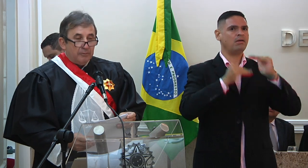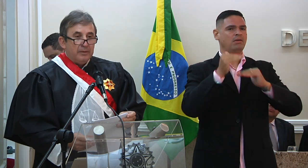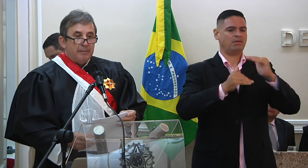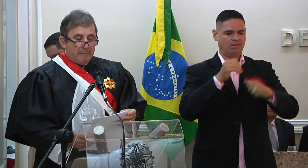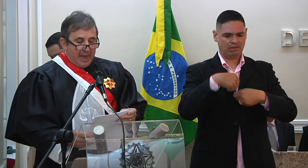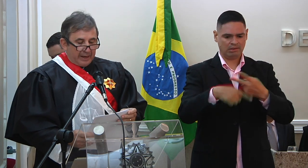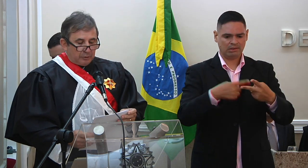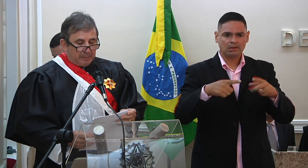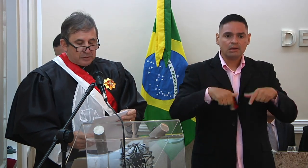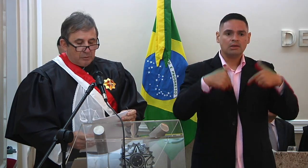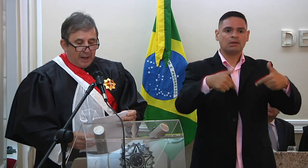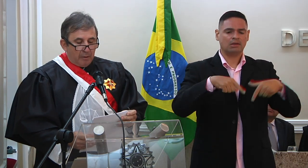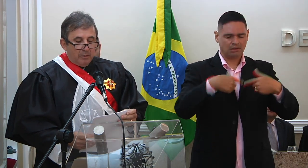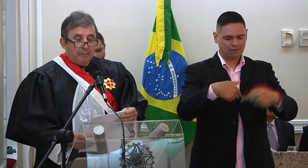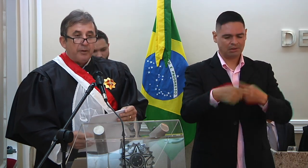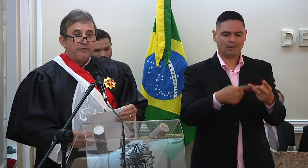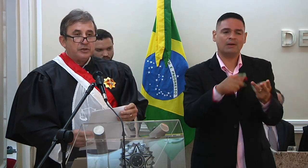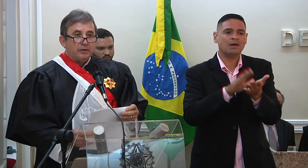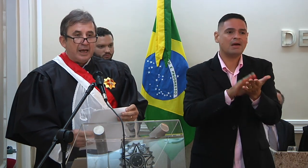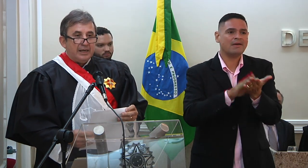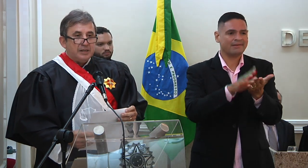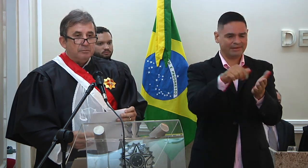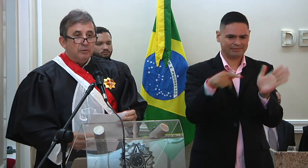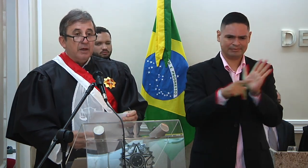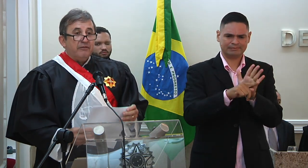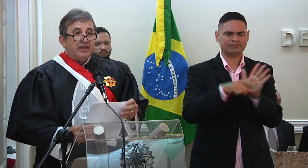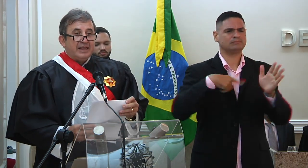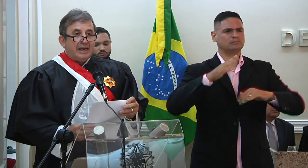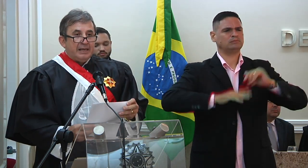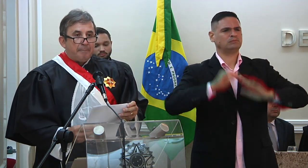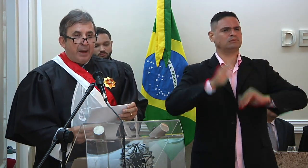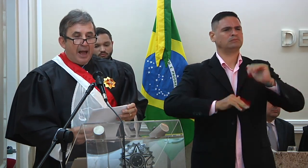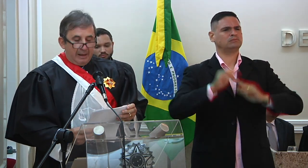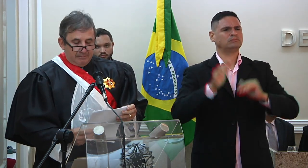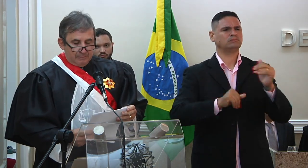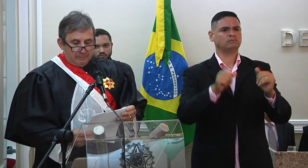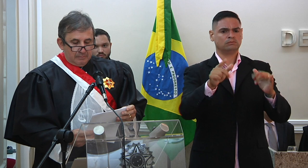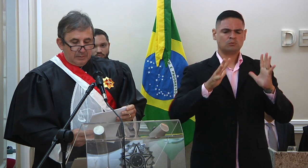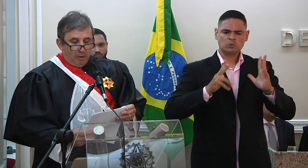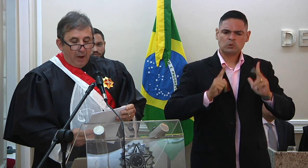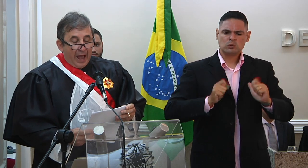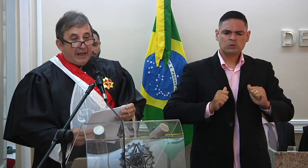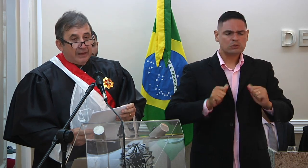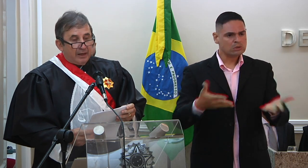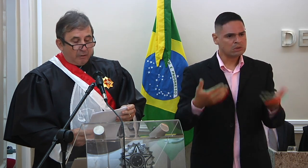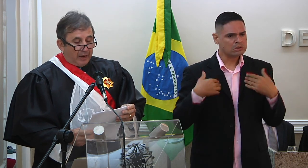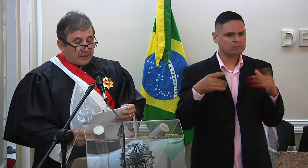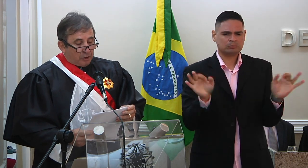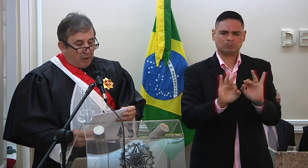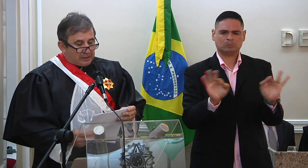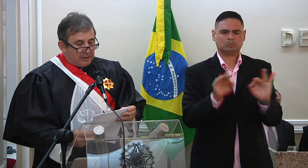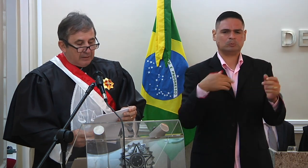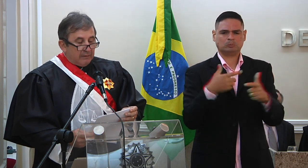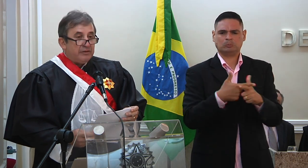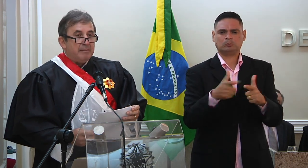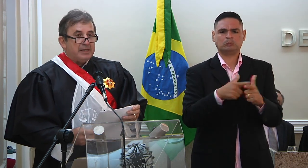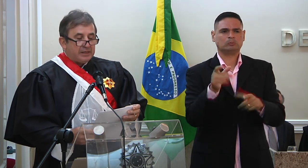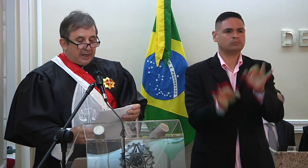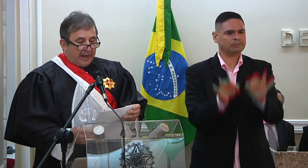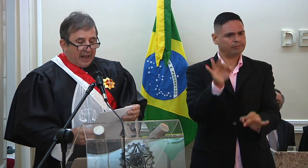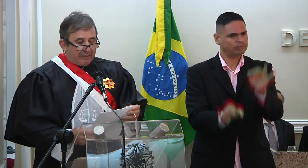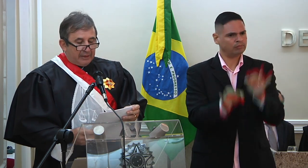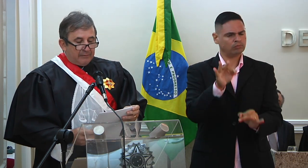dedicação, mérito pessoal, profissionalismo, vida limpa, honrada, corajosa,